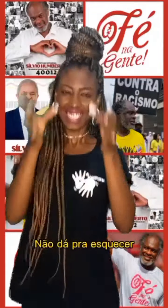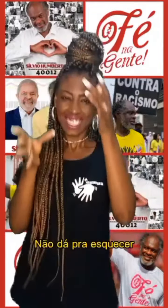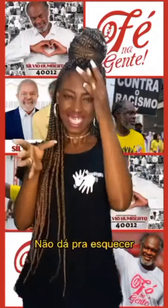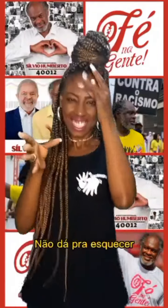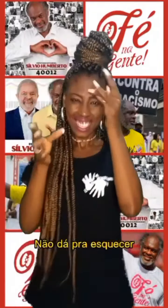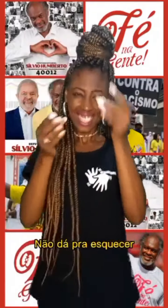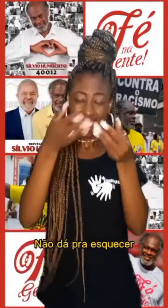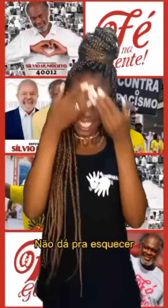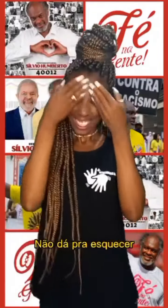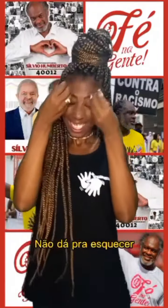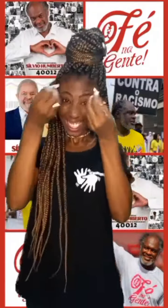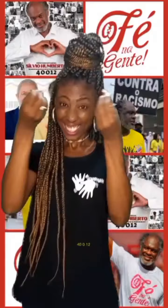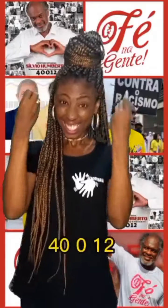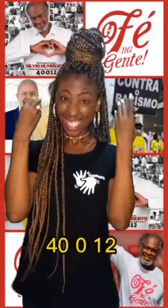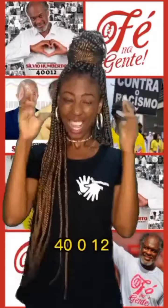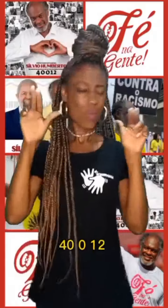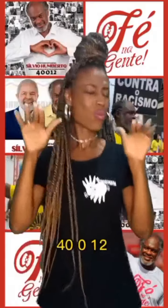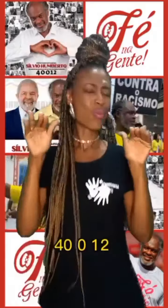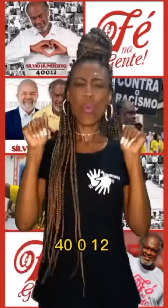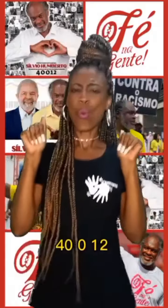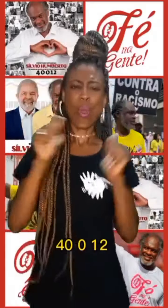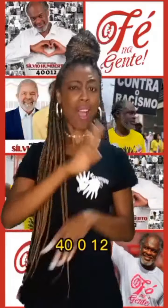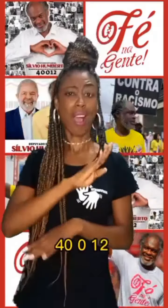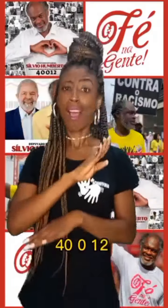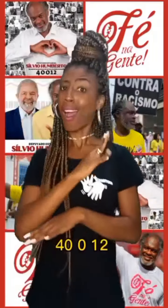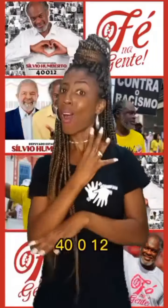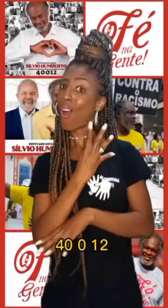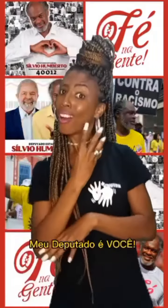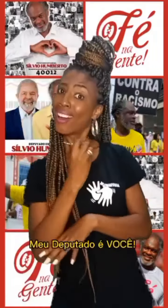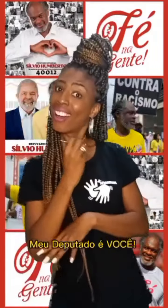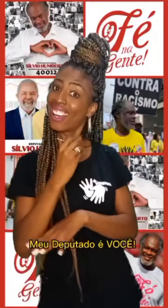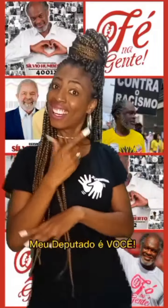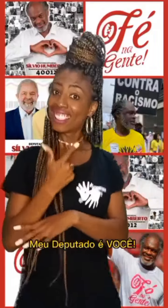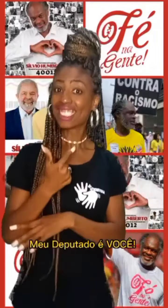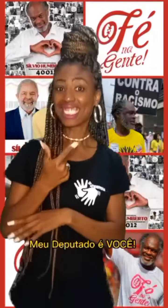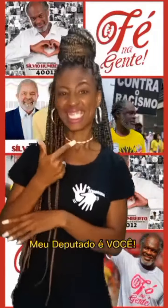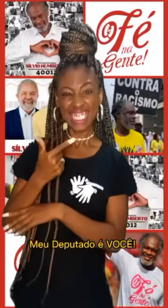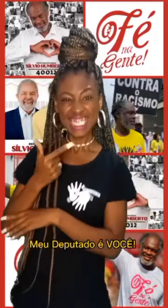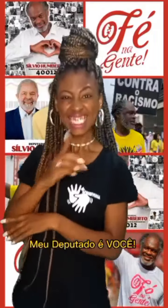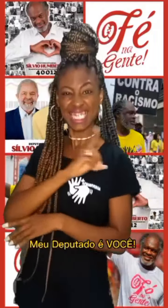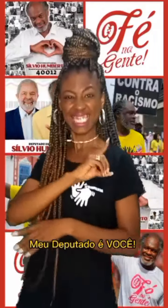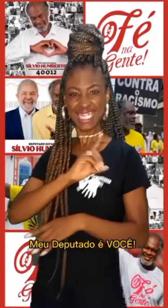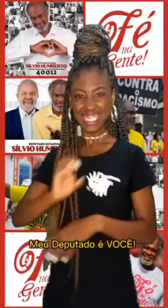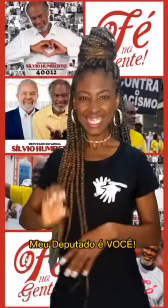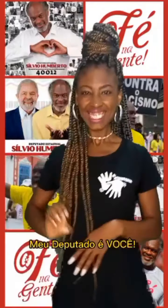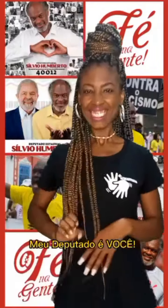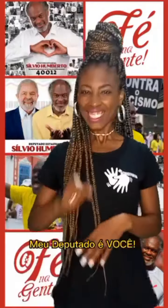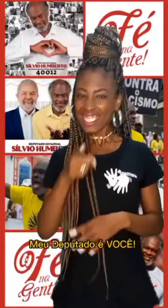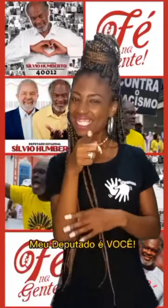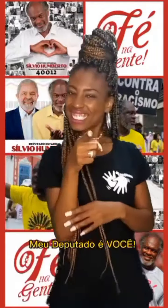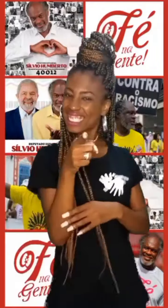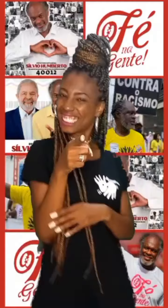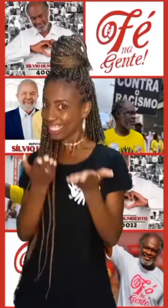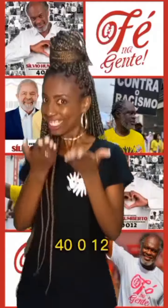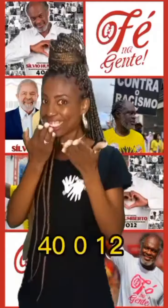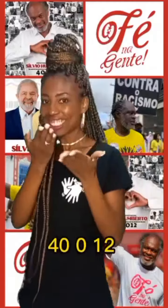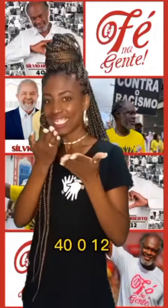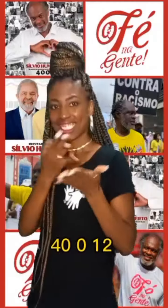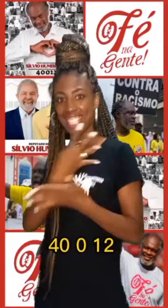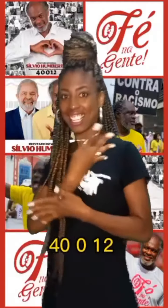esquecer 40, 0, 12, meu deputado é você 40,